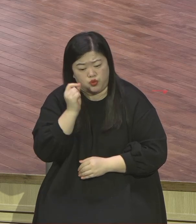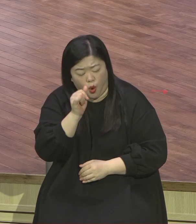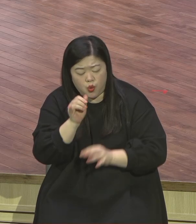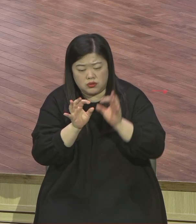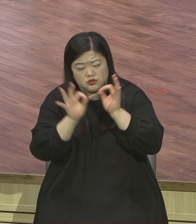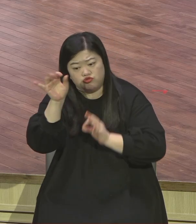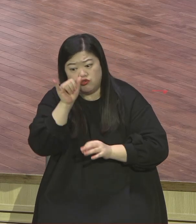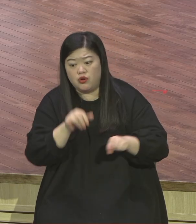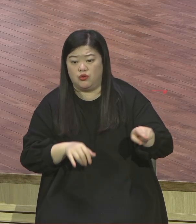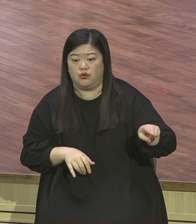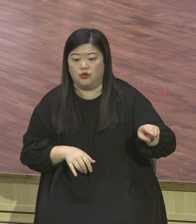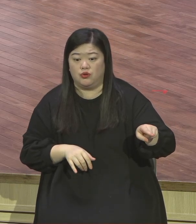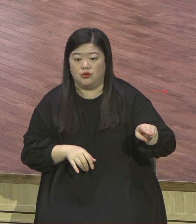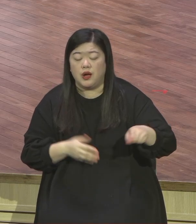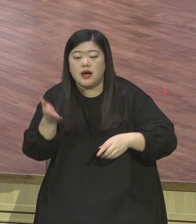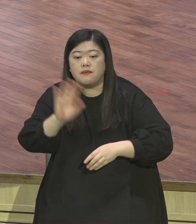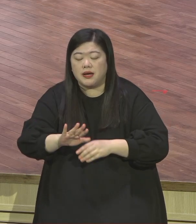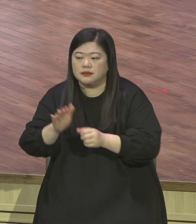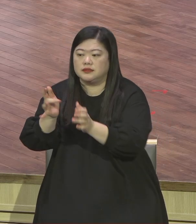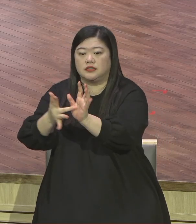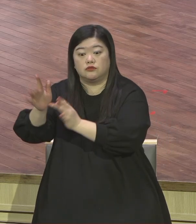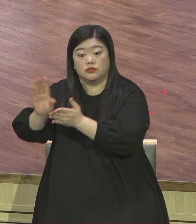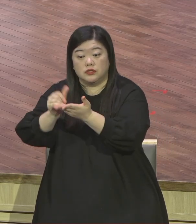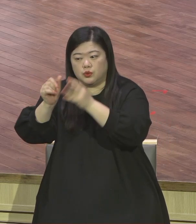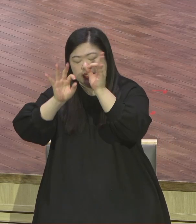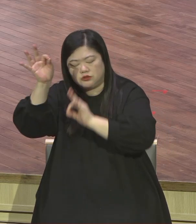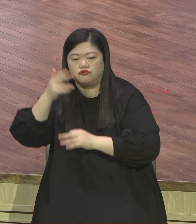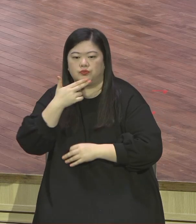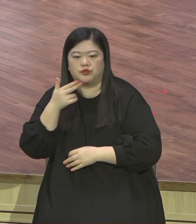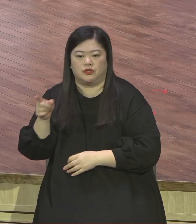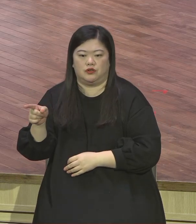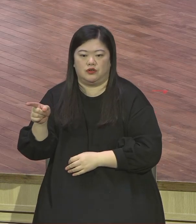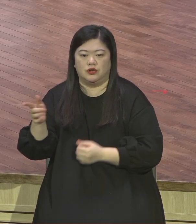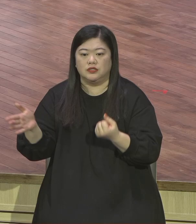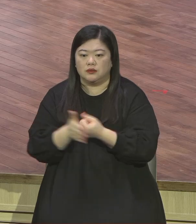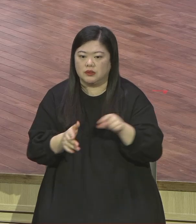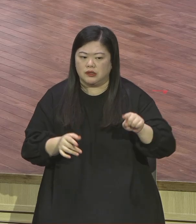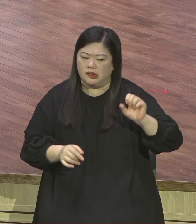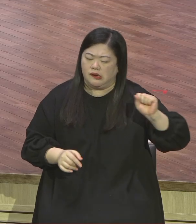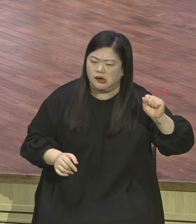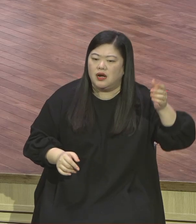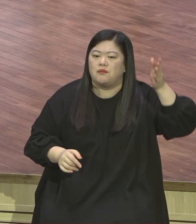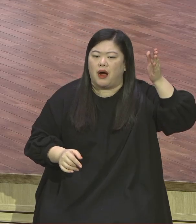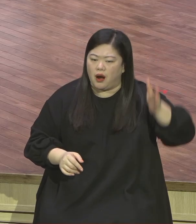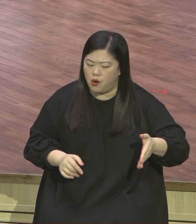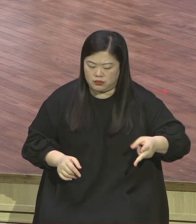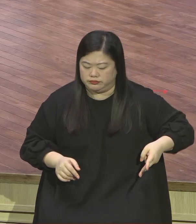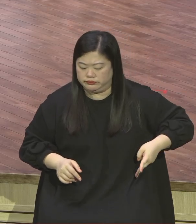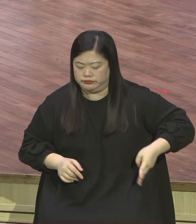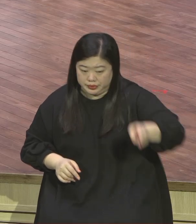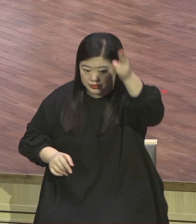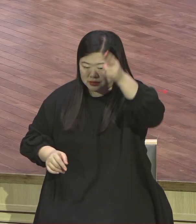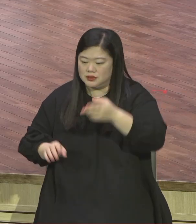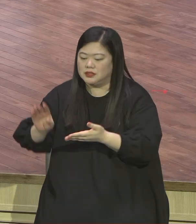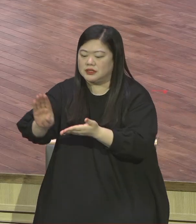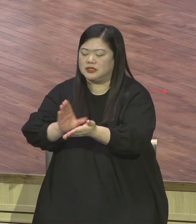없어요 이제는 서론에 매몰되지 마시고 본론을 향해서 일심